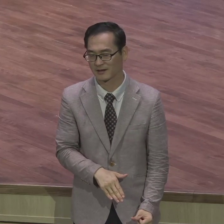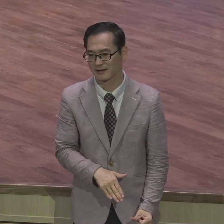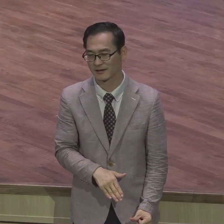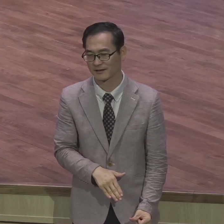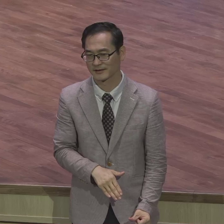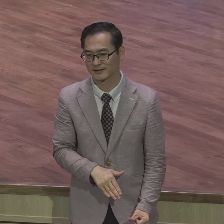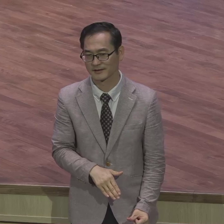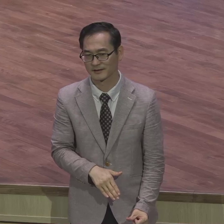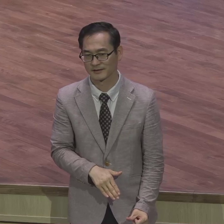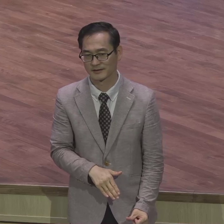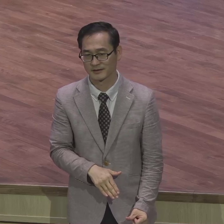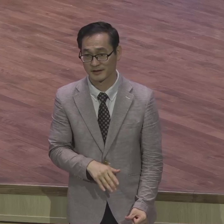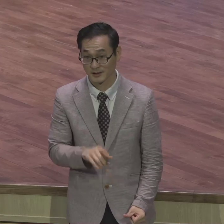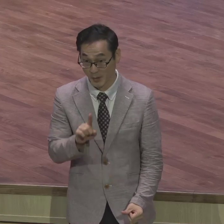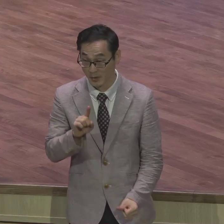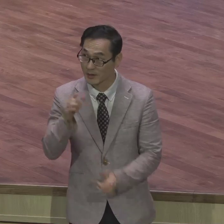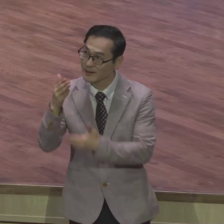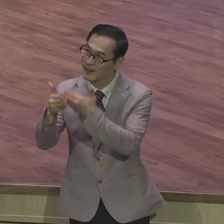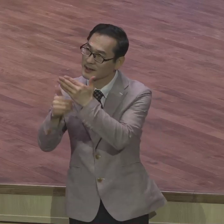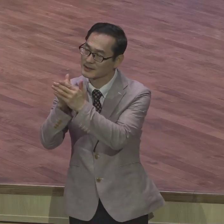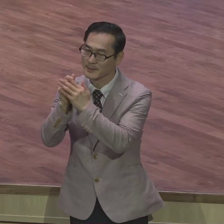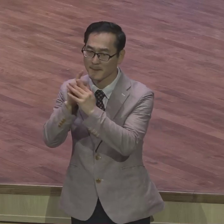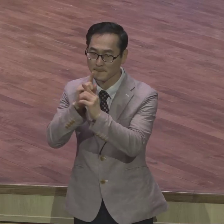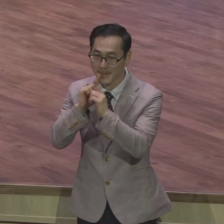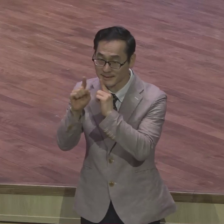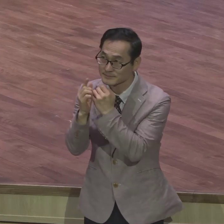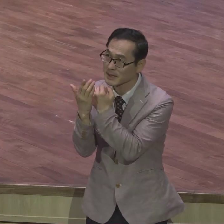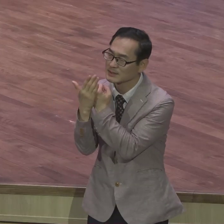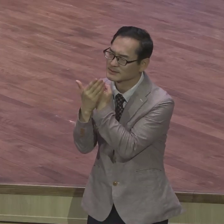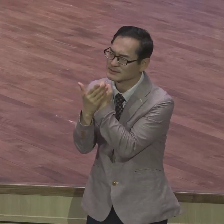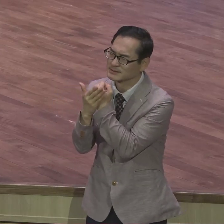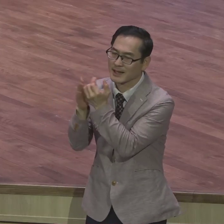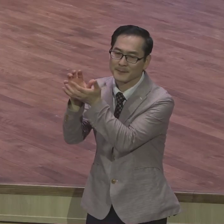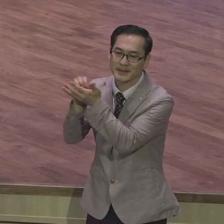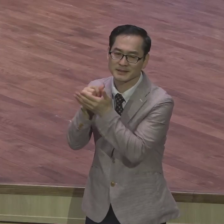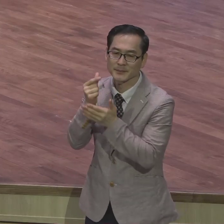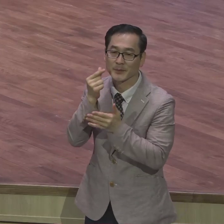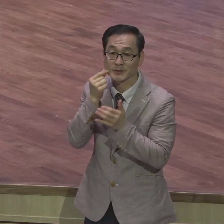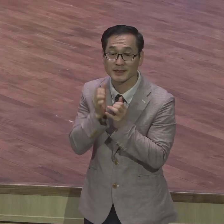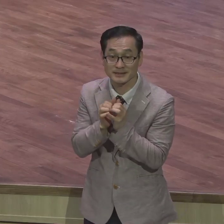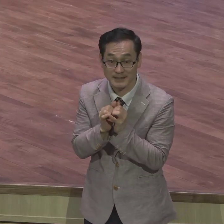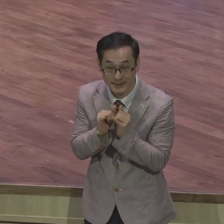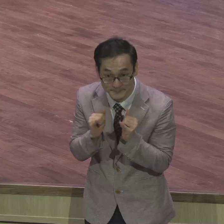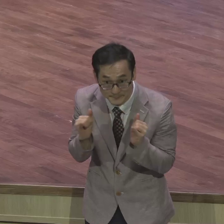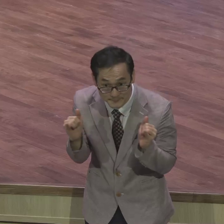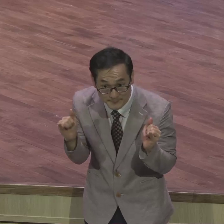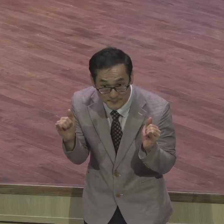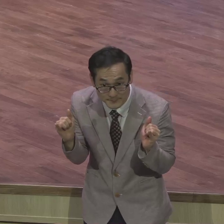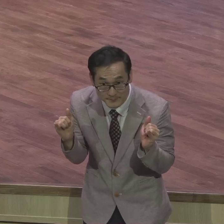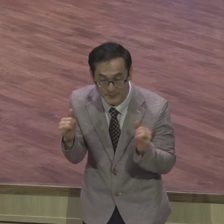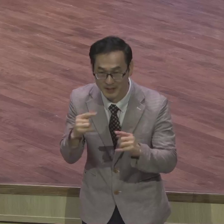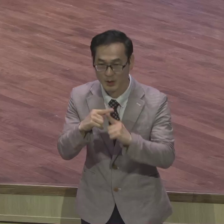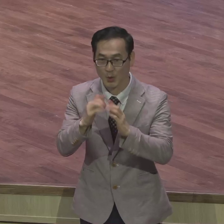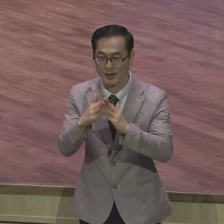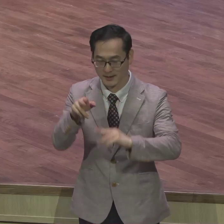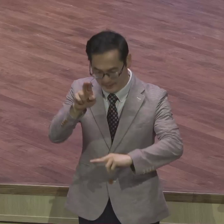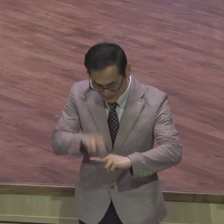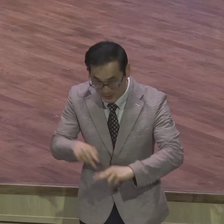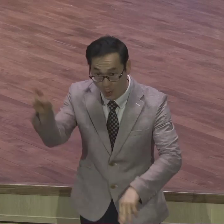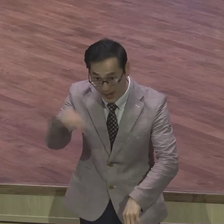하나님의 말씀에 은혜 받지 못하는 사람은 교회에 앉아 있어도 구원받지